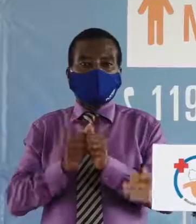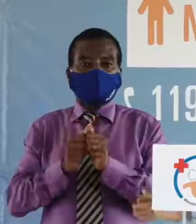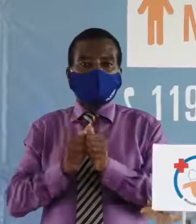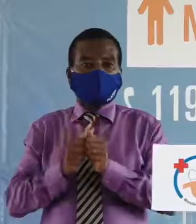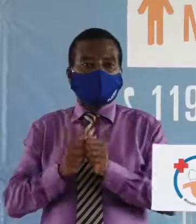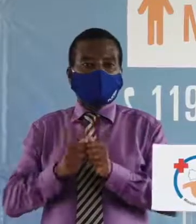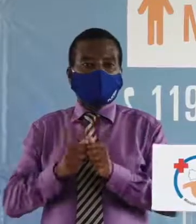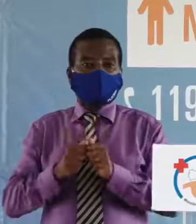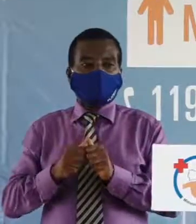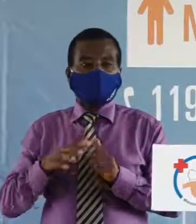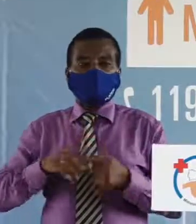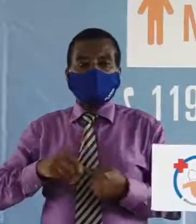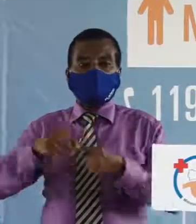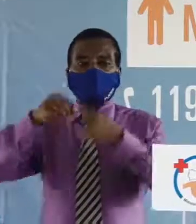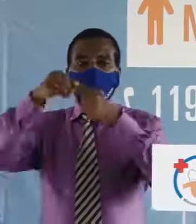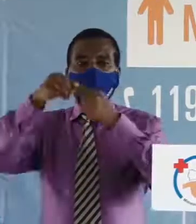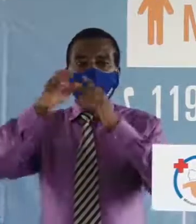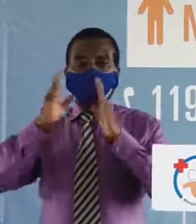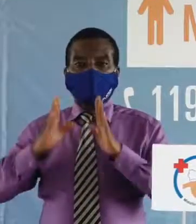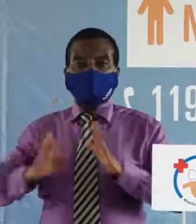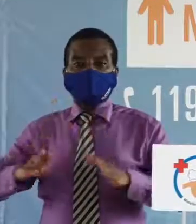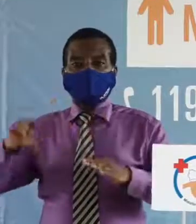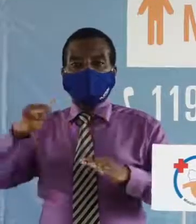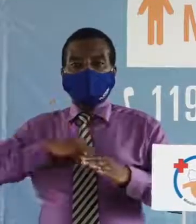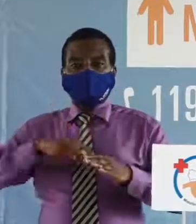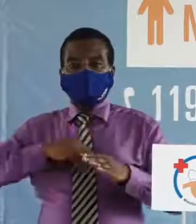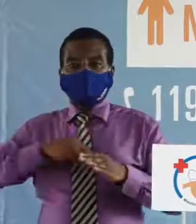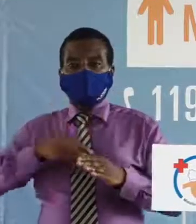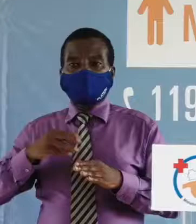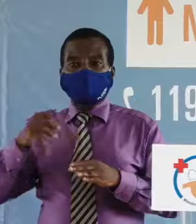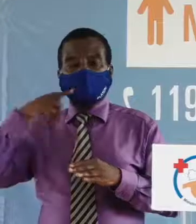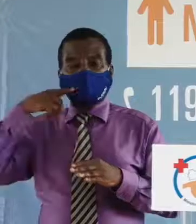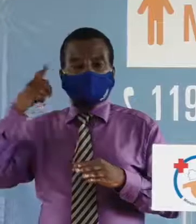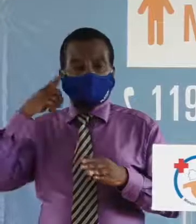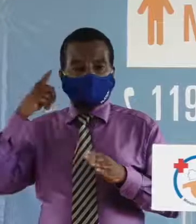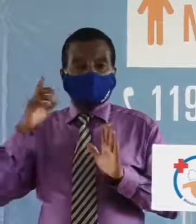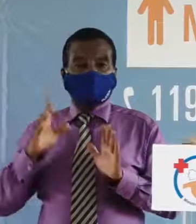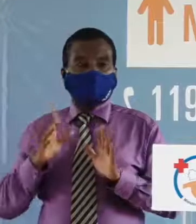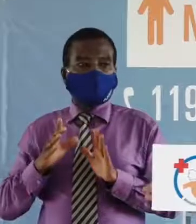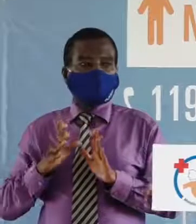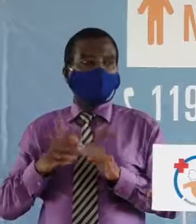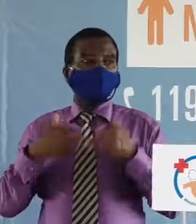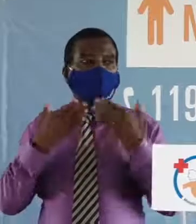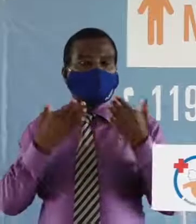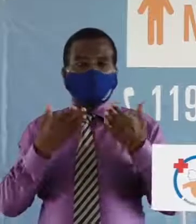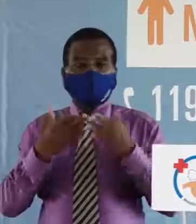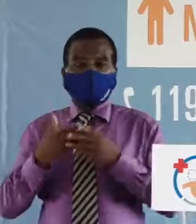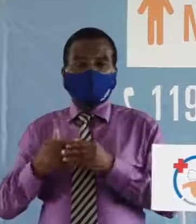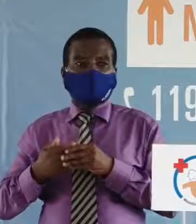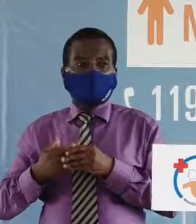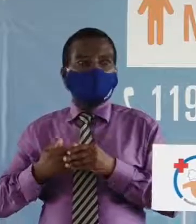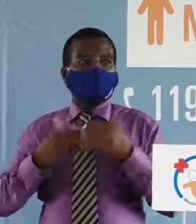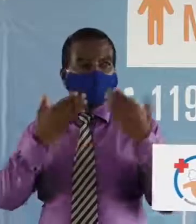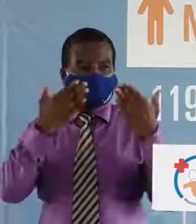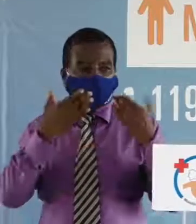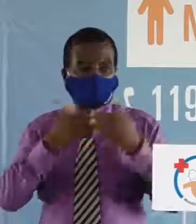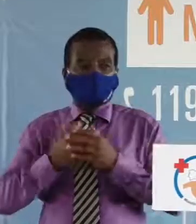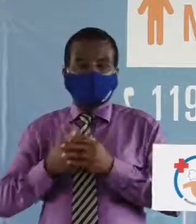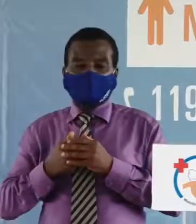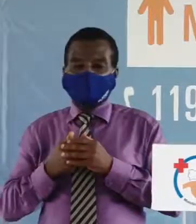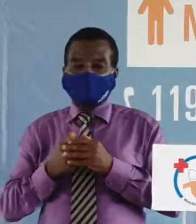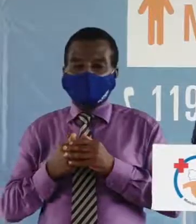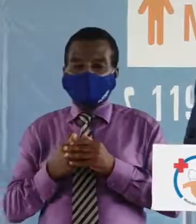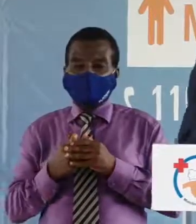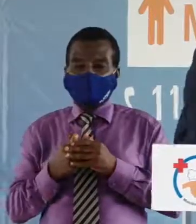notre spécialiste en langage des signes pour les sous et les malentendants monsieur Marc Achille monsieur Achille